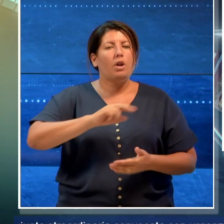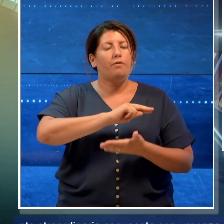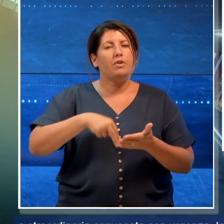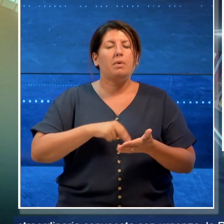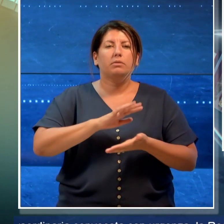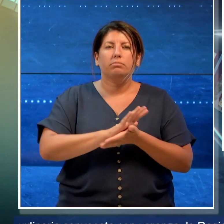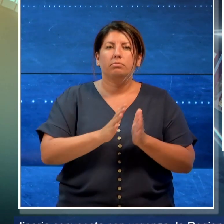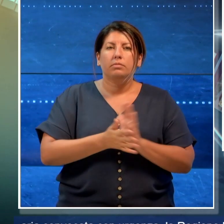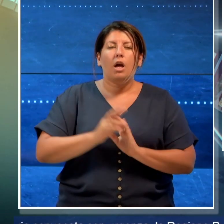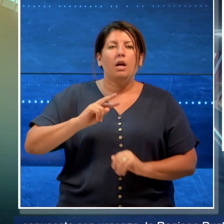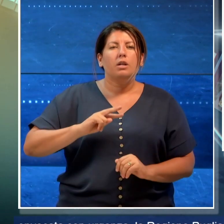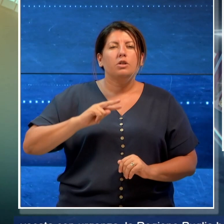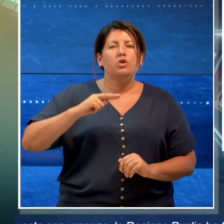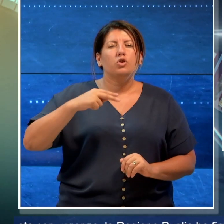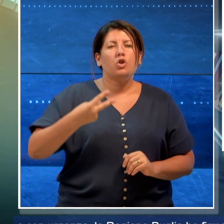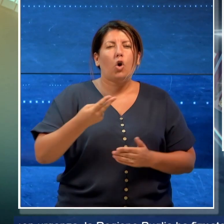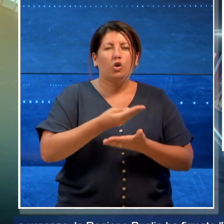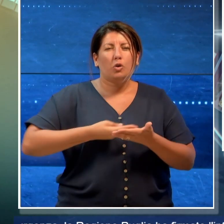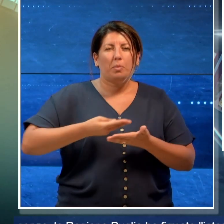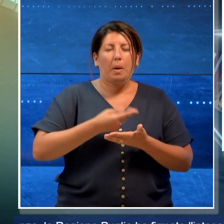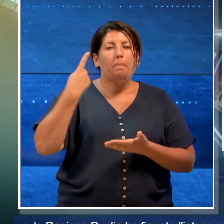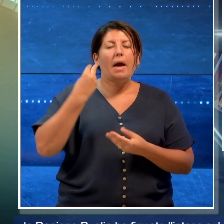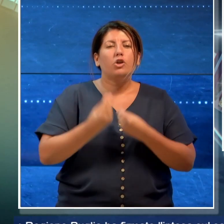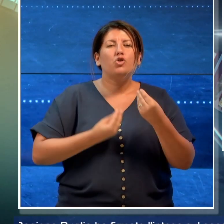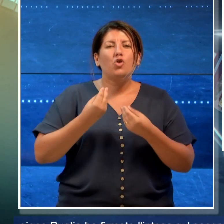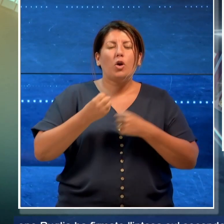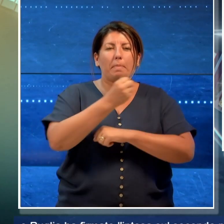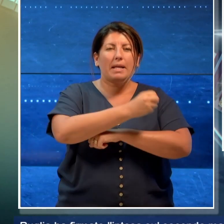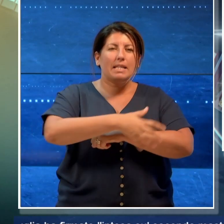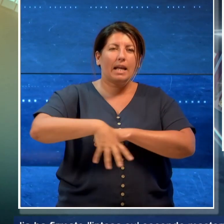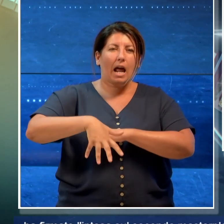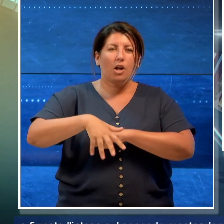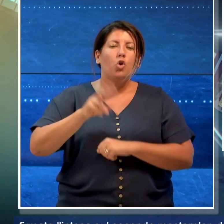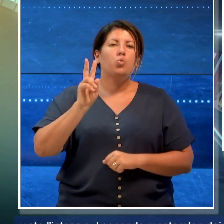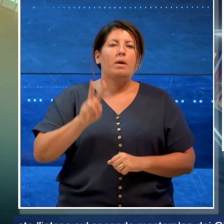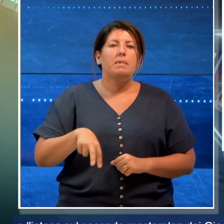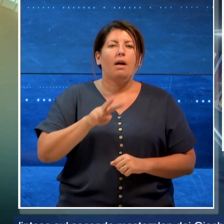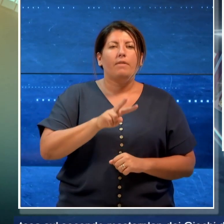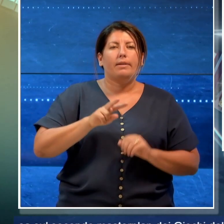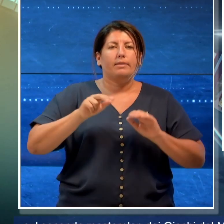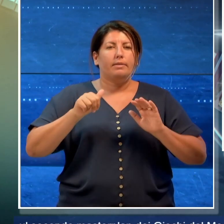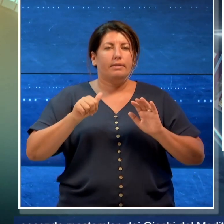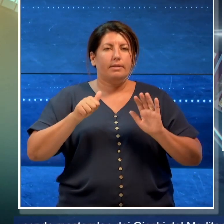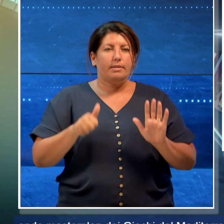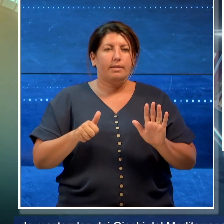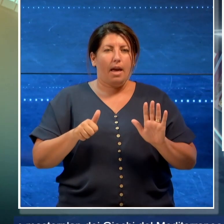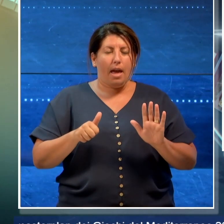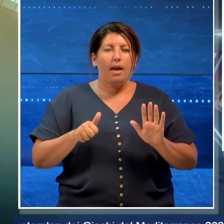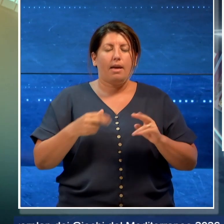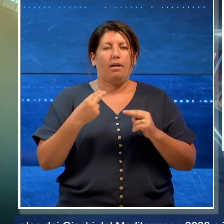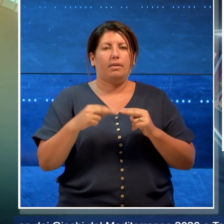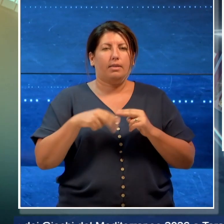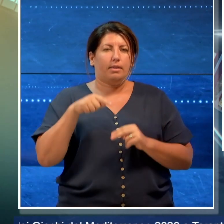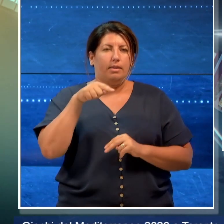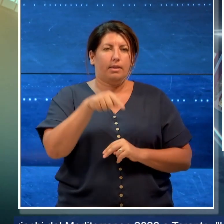sul secondo masterplan dei giochi del Mediterraneo 2026 a Taranto. Lo